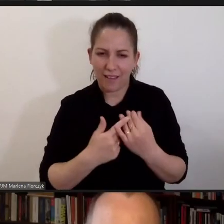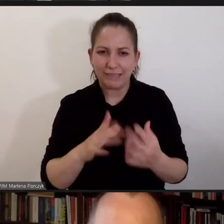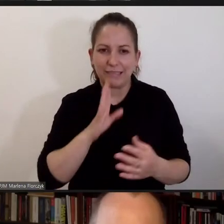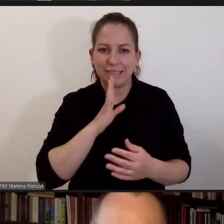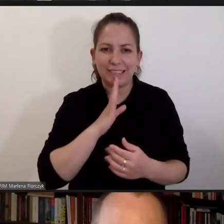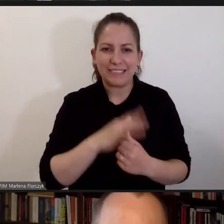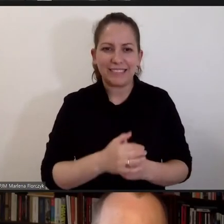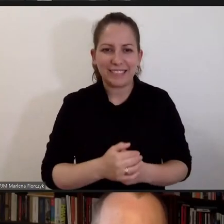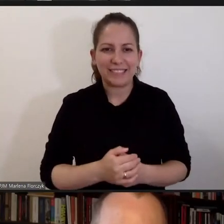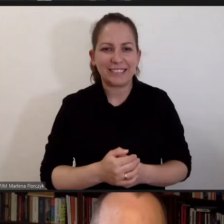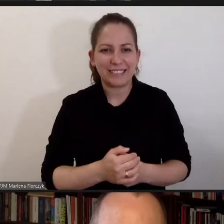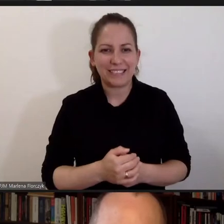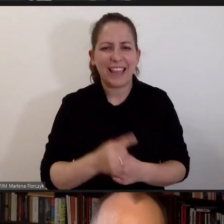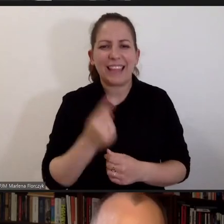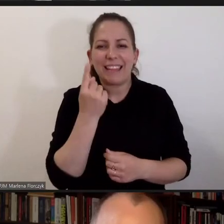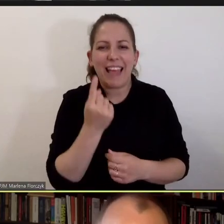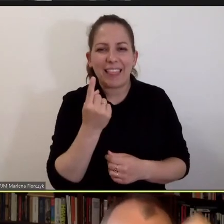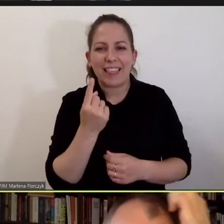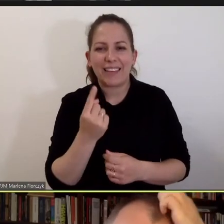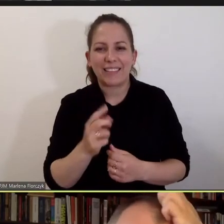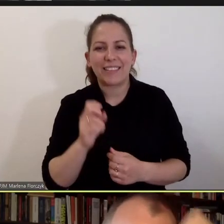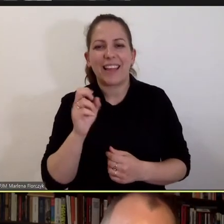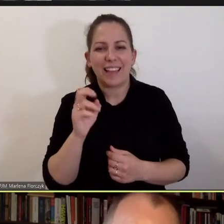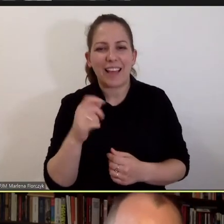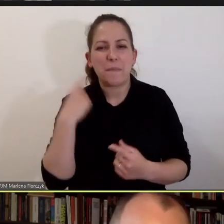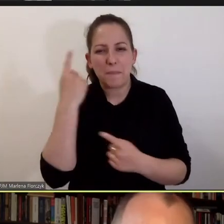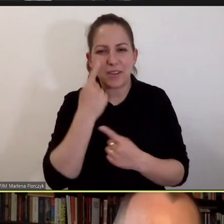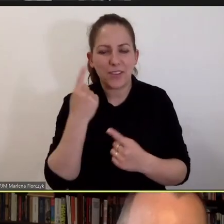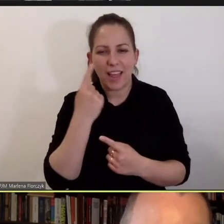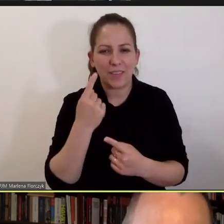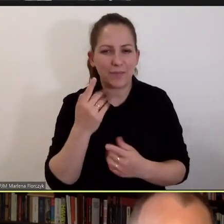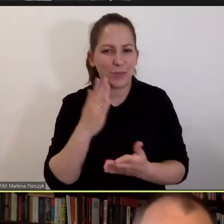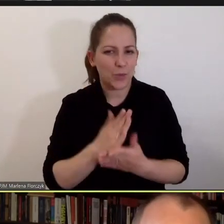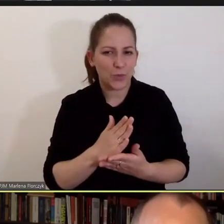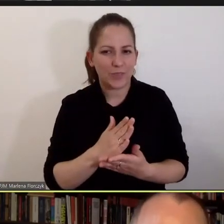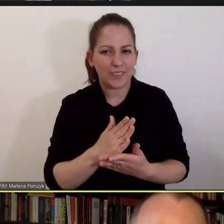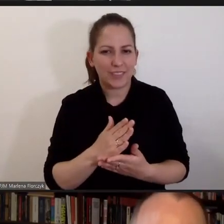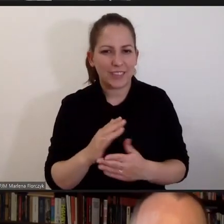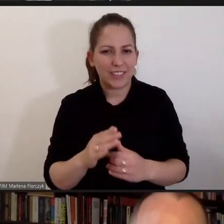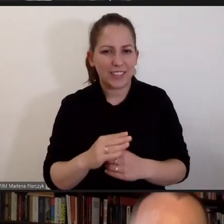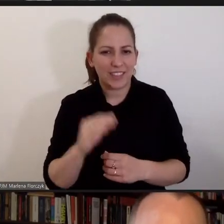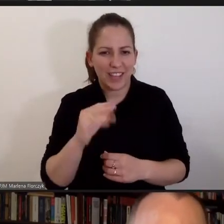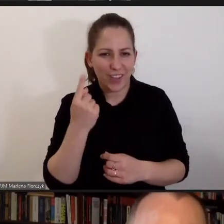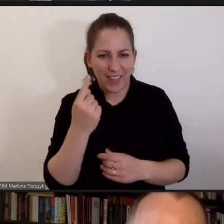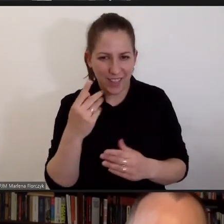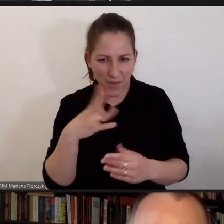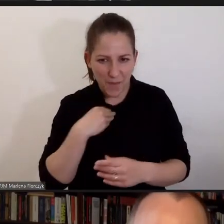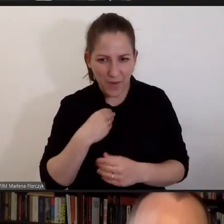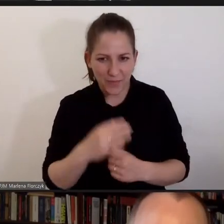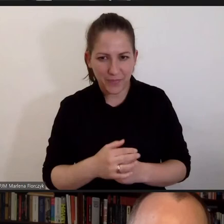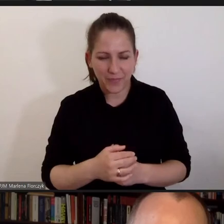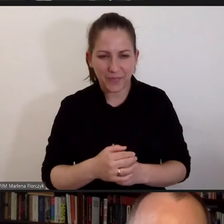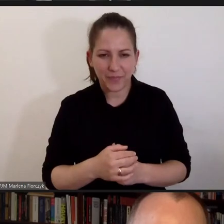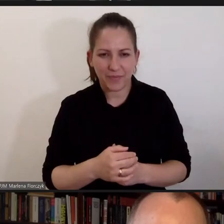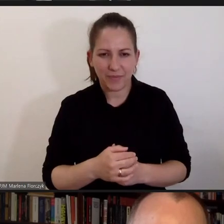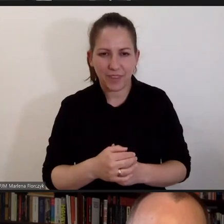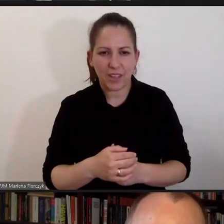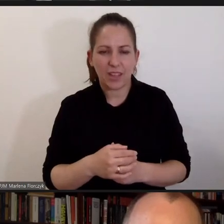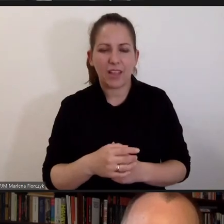takie zasadnicze. Jedno... No tak, myślę, że już może. Jeżeli jeszcze jedno mogę. Ono jest